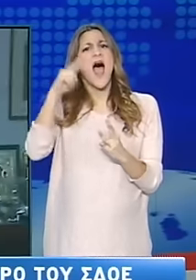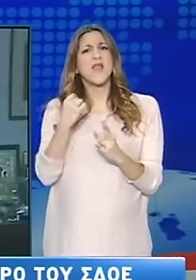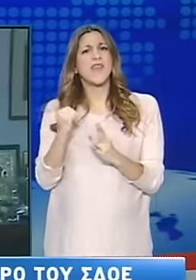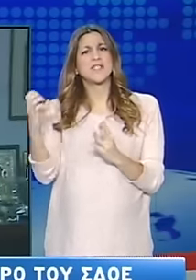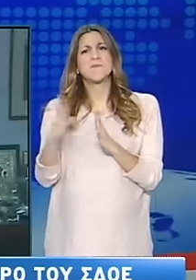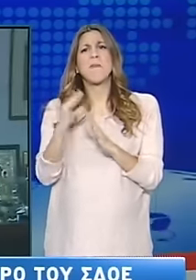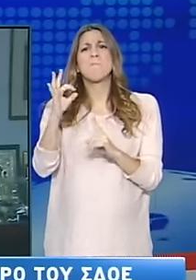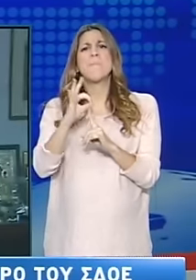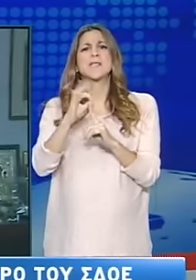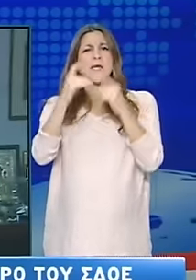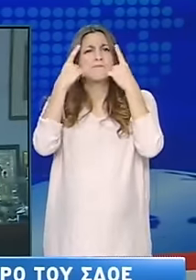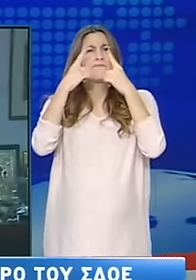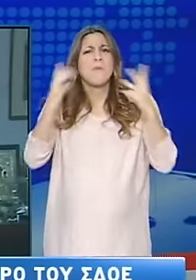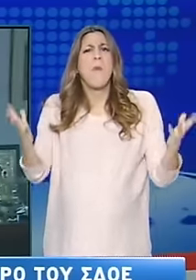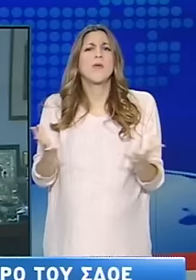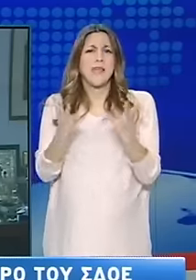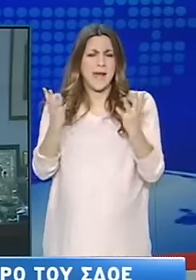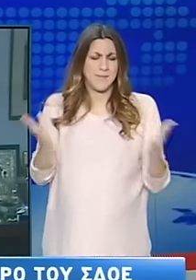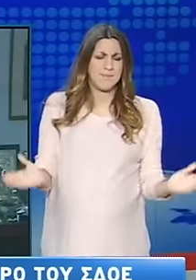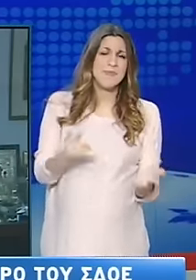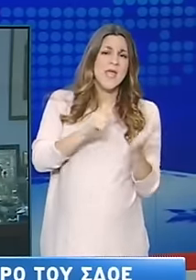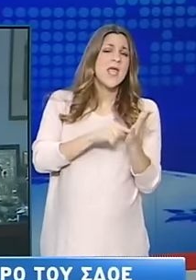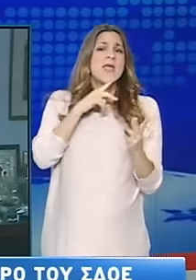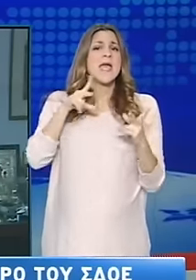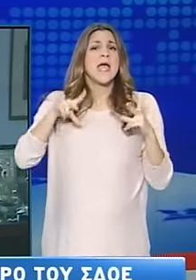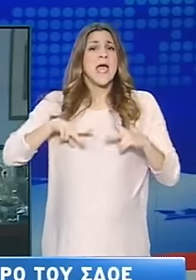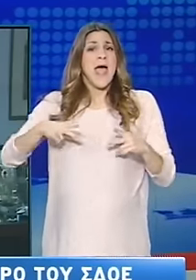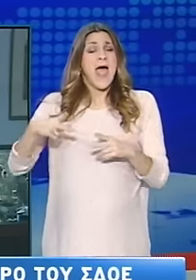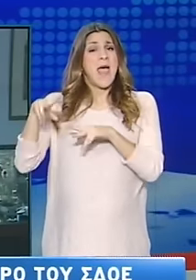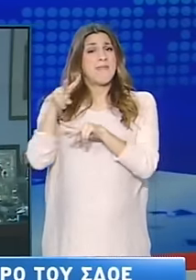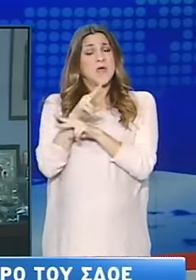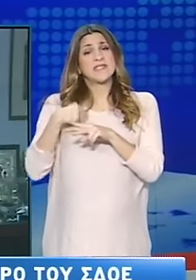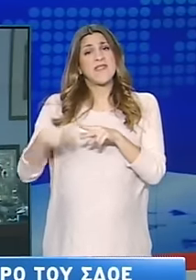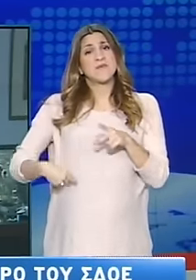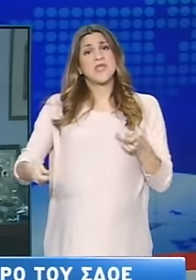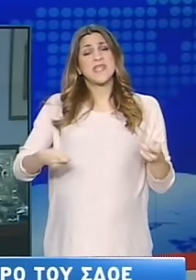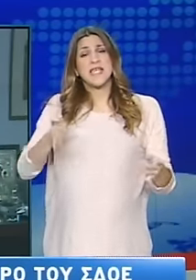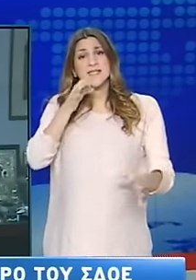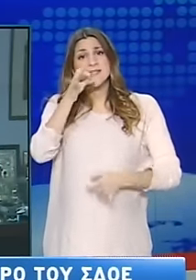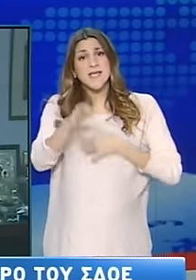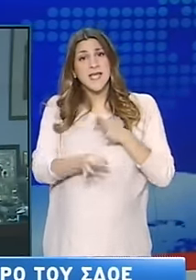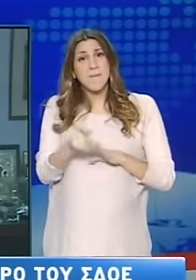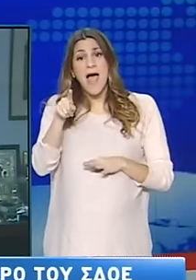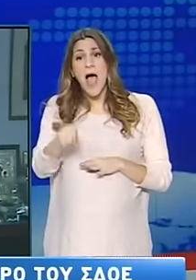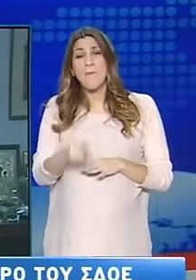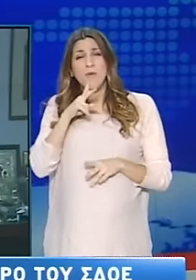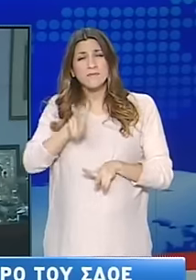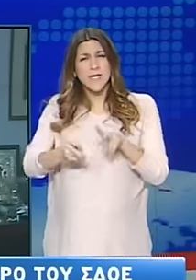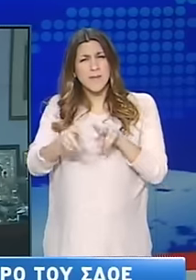Γενικός Επιθεωρητής Δημόσιας Διοίκησης, Λέανδρος Ρακιτζής, δήλωσε στην τηλεόραση του ΣΚΑΙ, ελάχιστα χρήματα πρόκειται να επιστραφούν από την έρευνα που